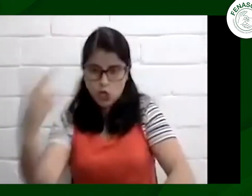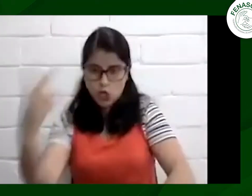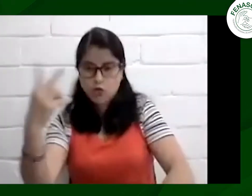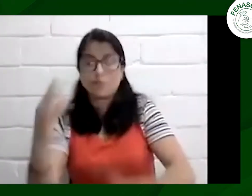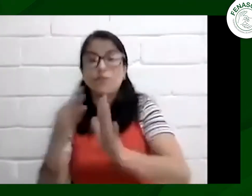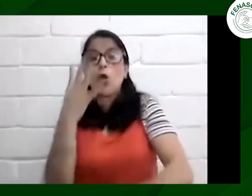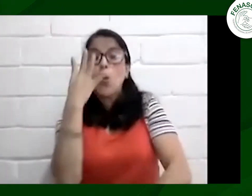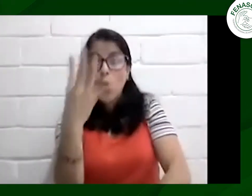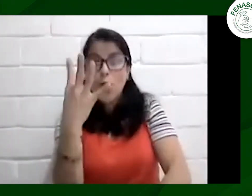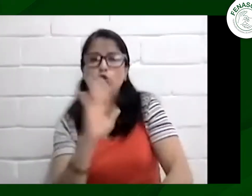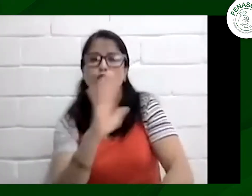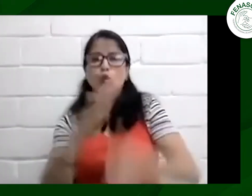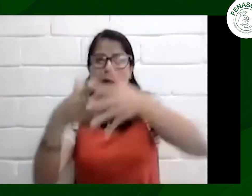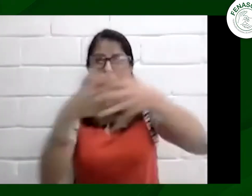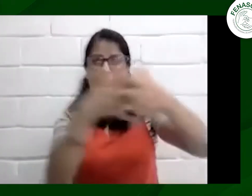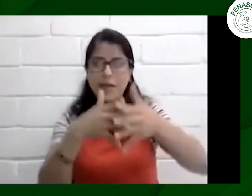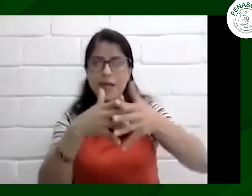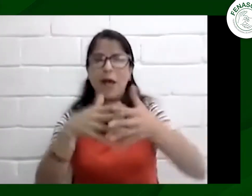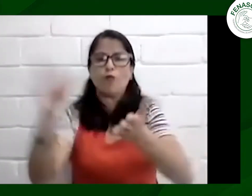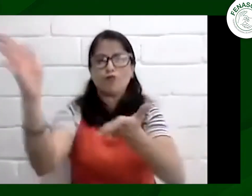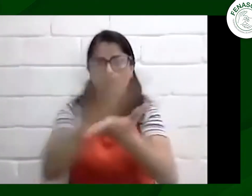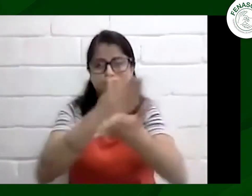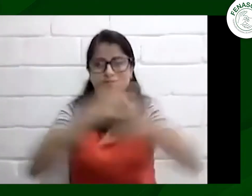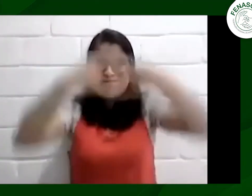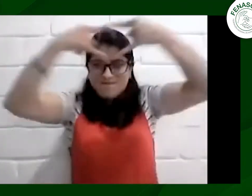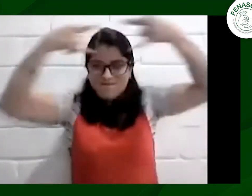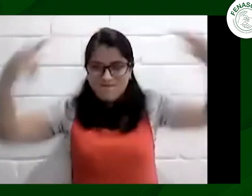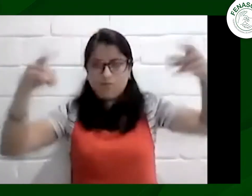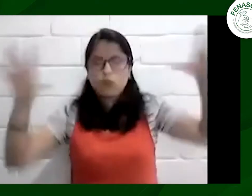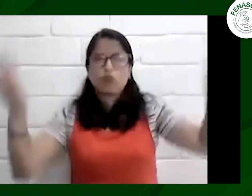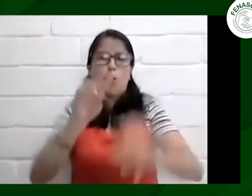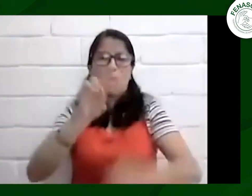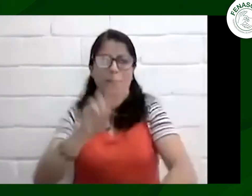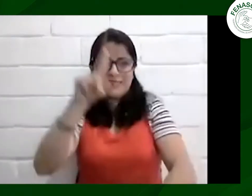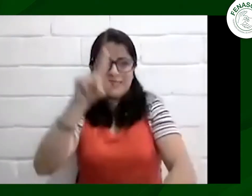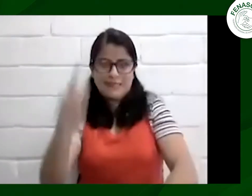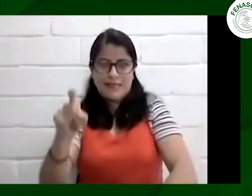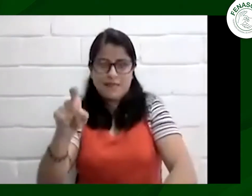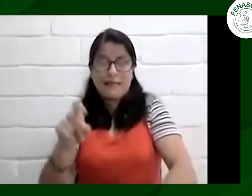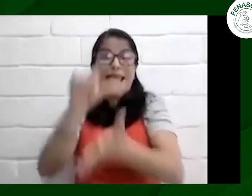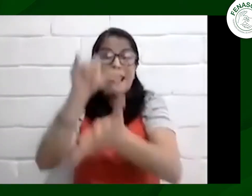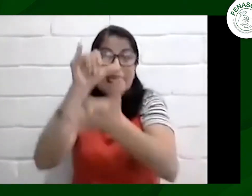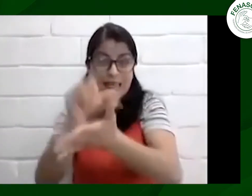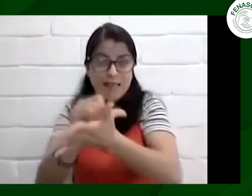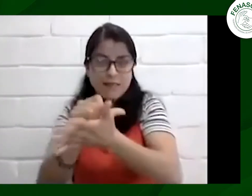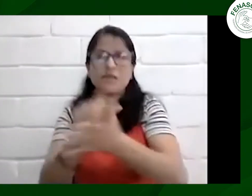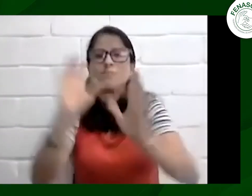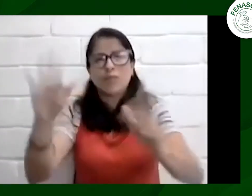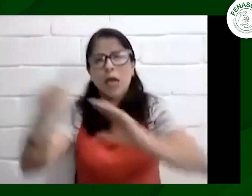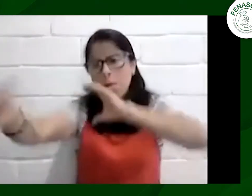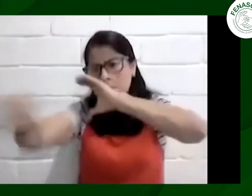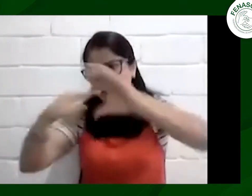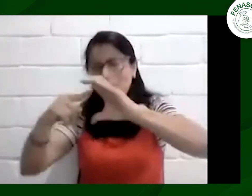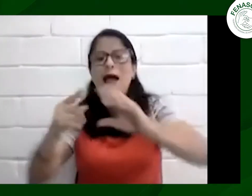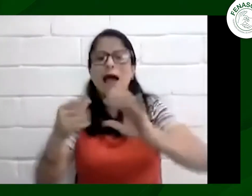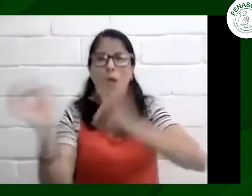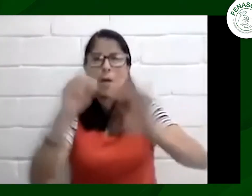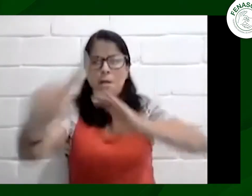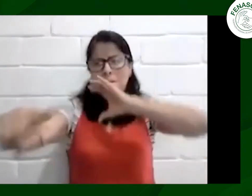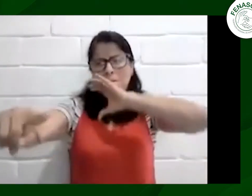salieron de parte de obviamente de la federación y cuatro pancartas de las donaciones de las personas de